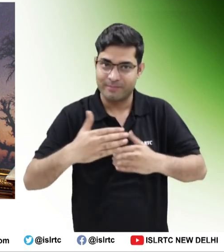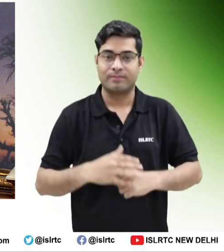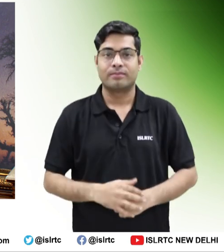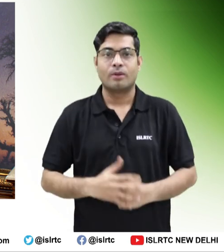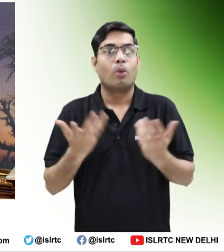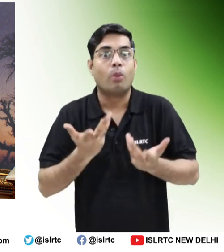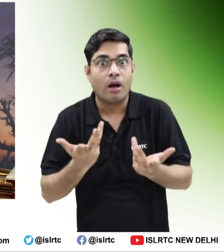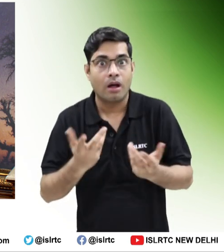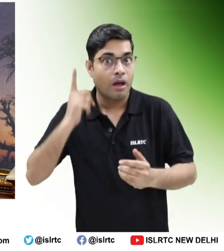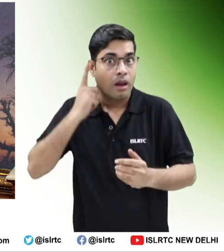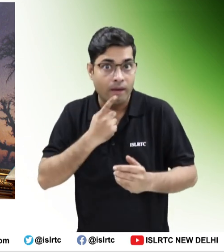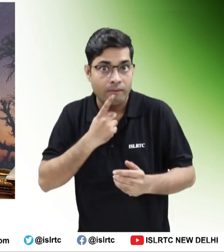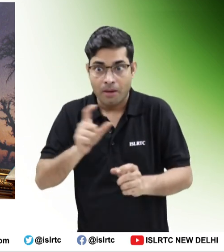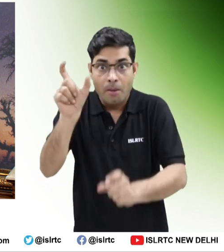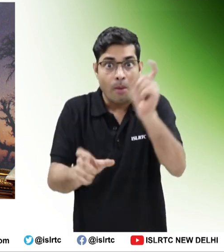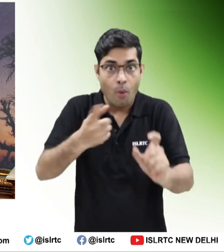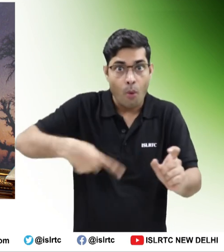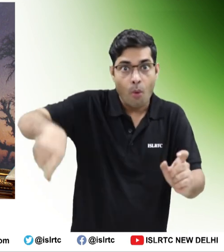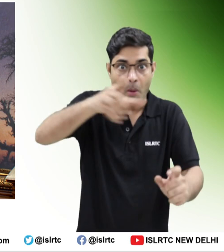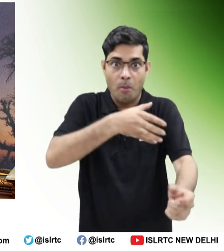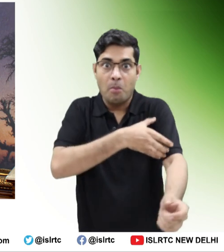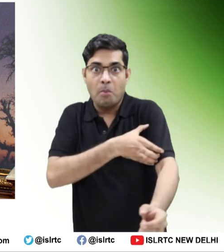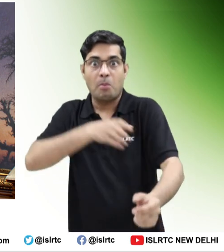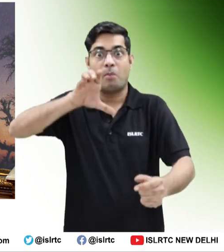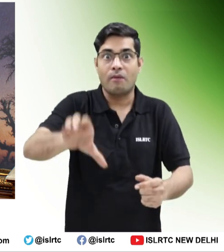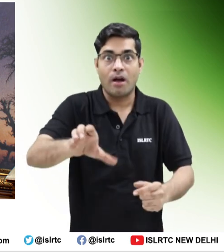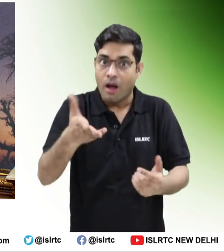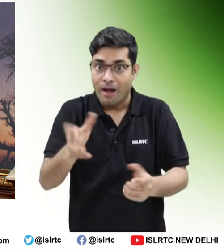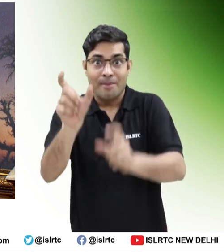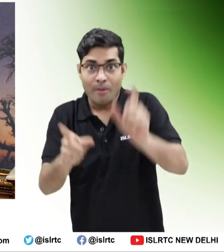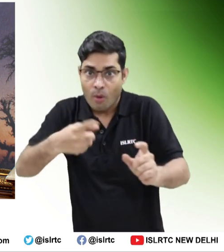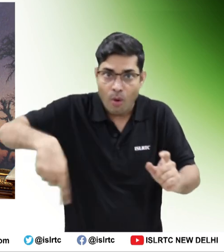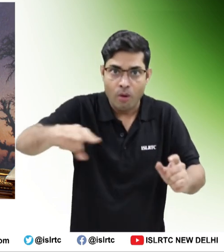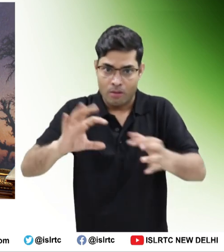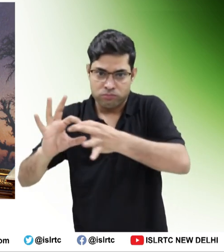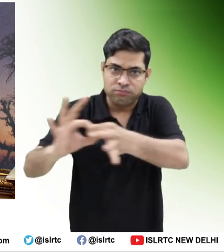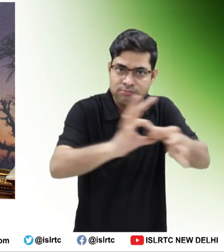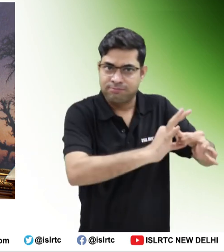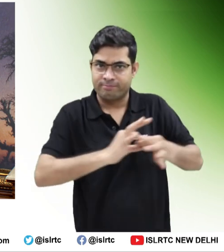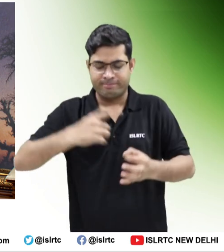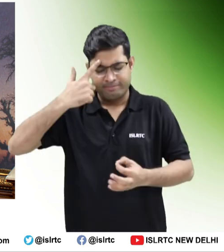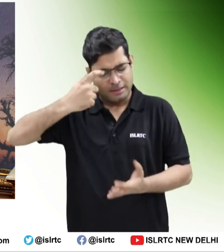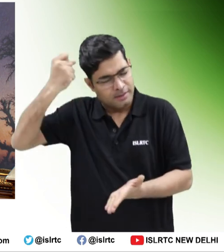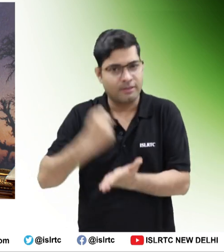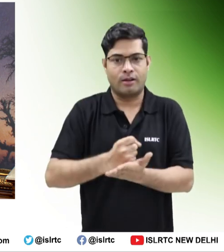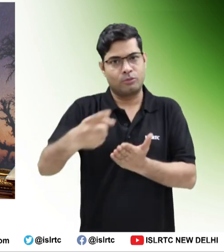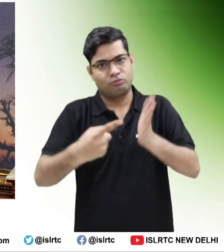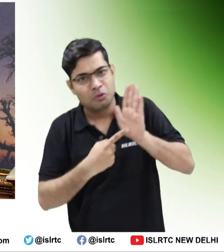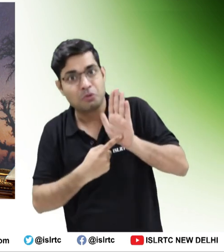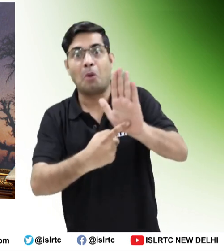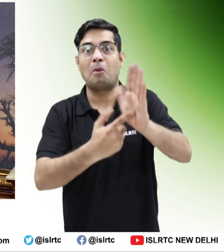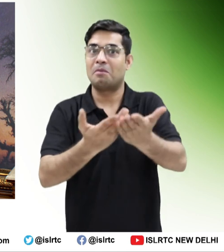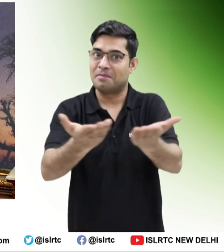शर्वन बादित वेक्तियों के सरशक्ति करन के प्रति अपनी एक जूटता और